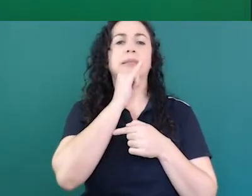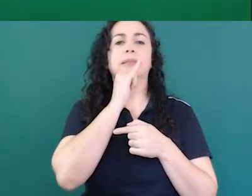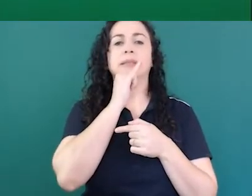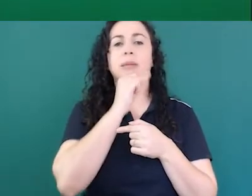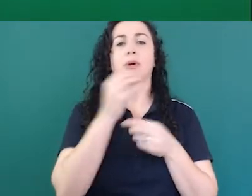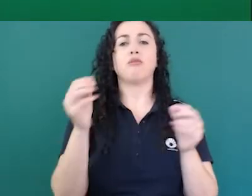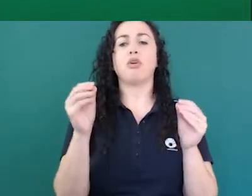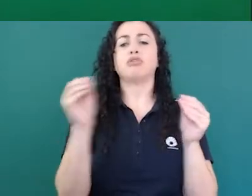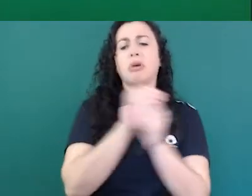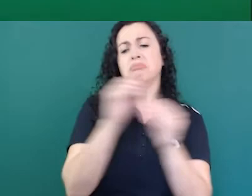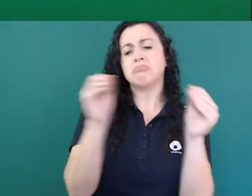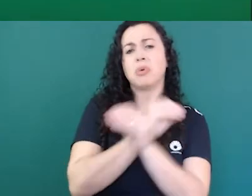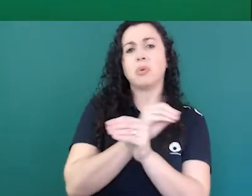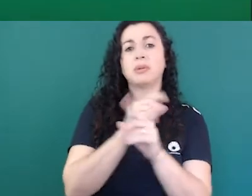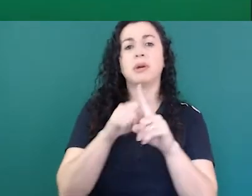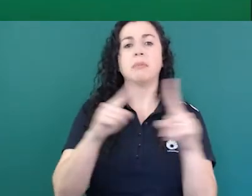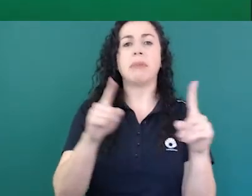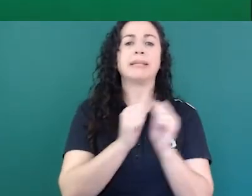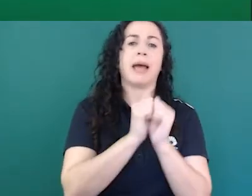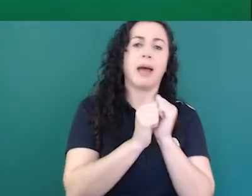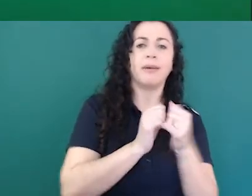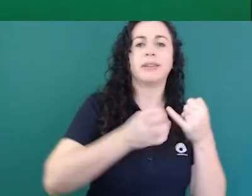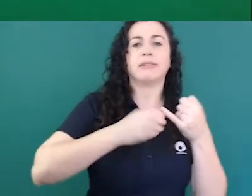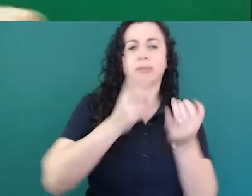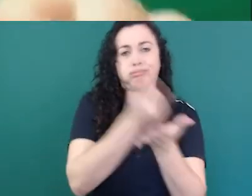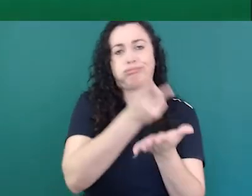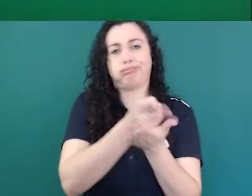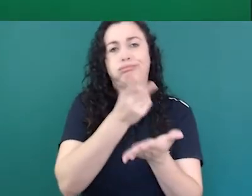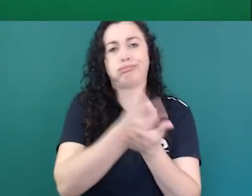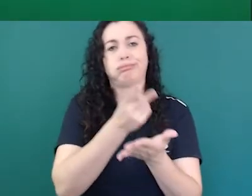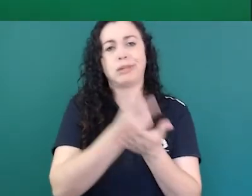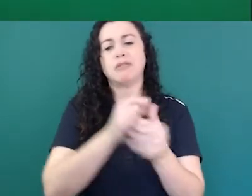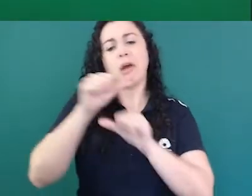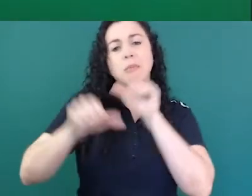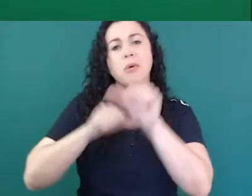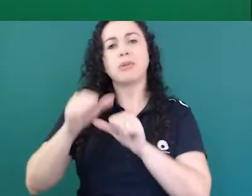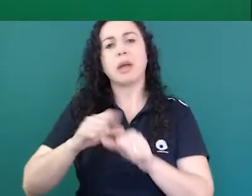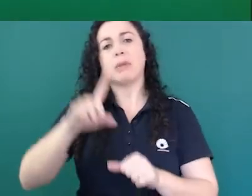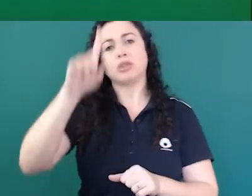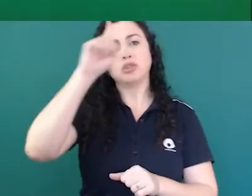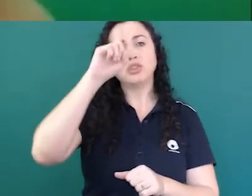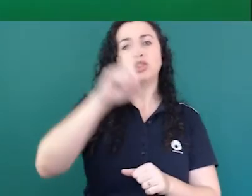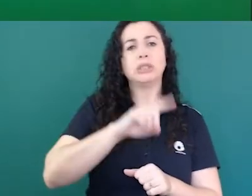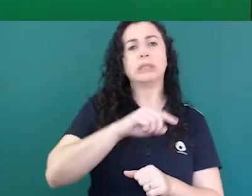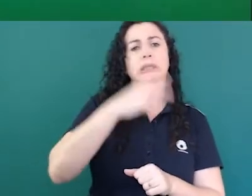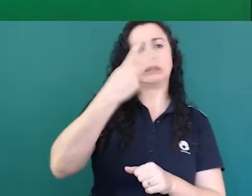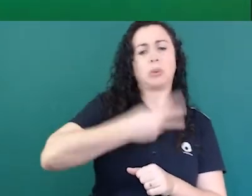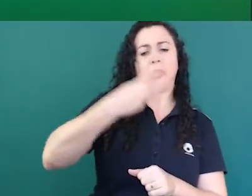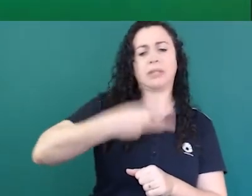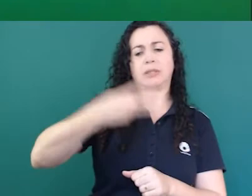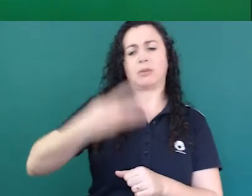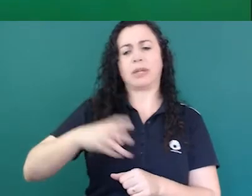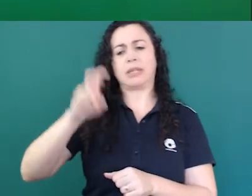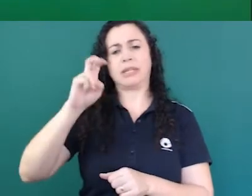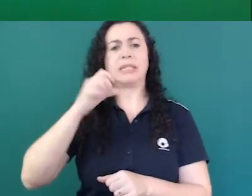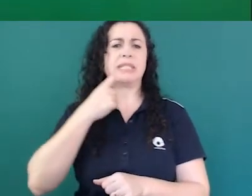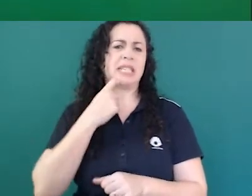está certo aí vai esgotar os dias da semana segunda, terça, quarta, quinta, sexta sei o que tem você vai poder compor se hoje